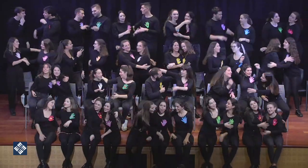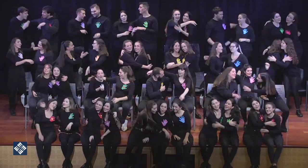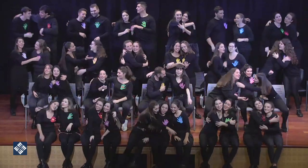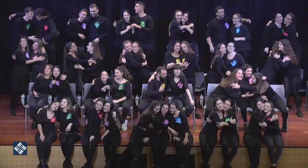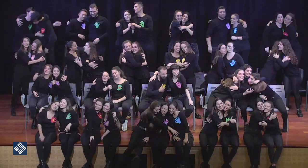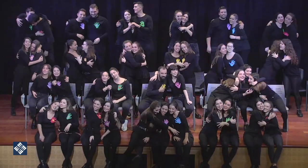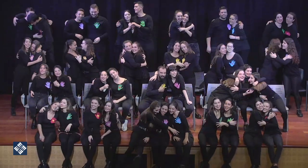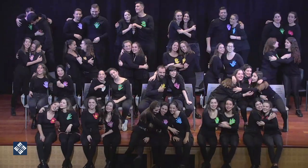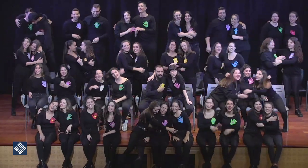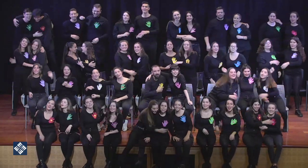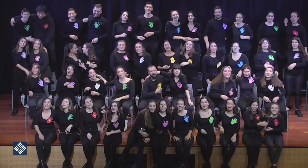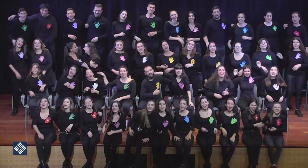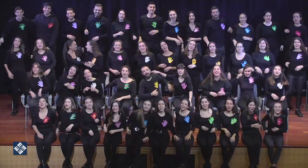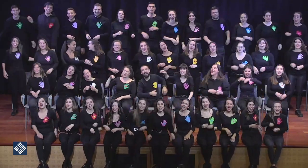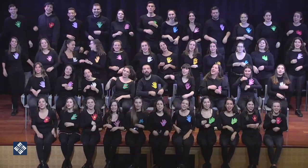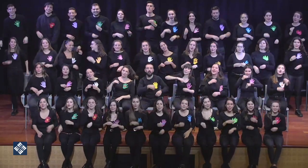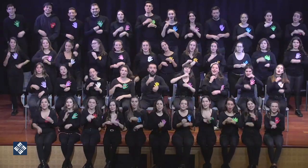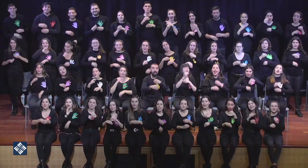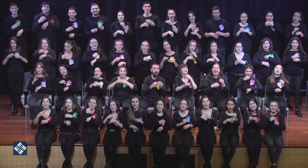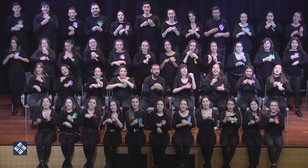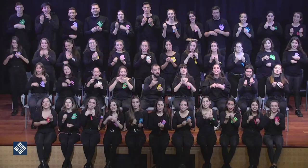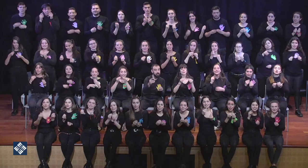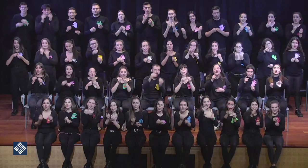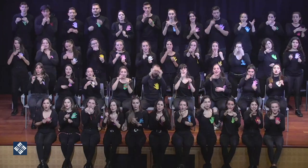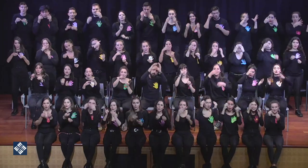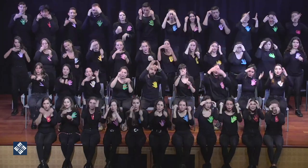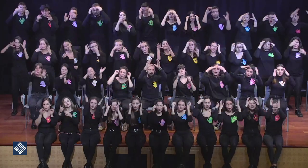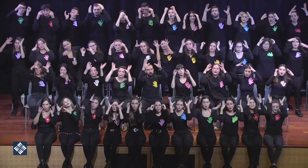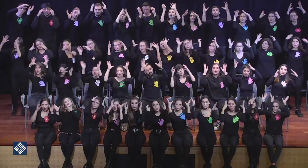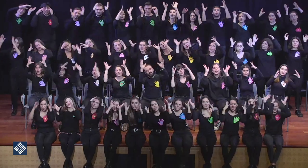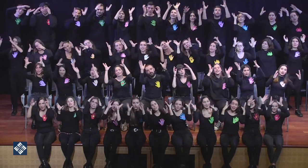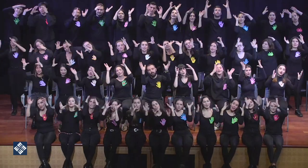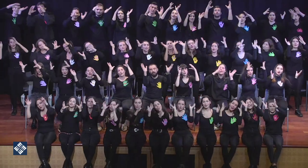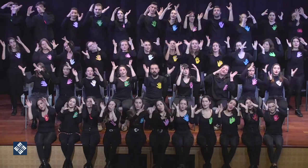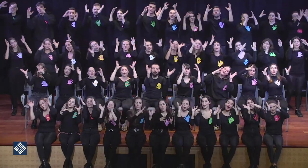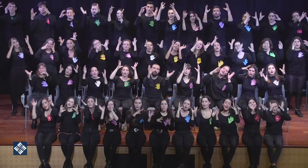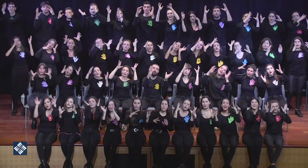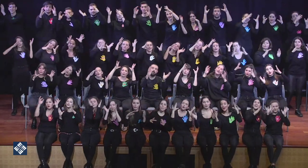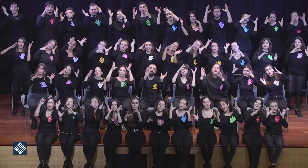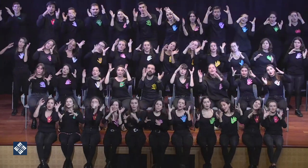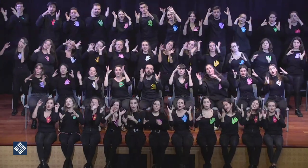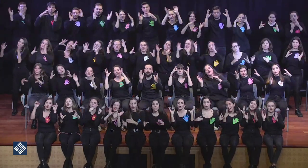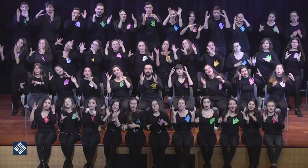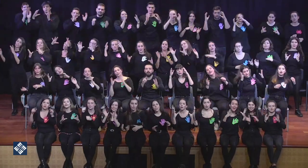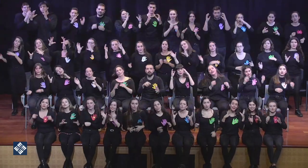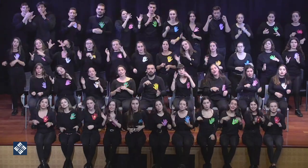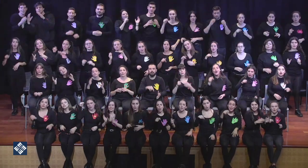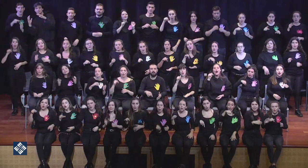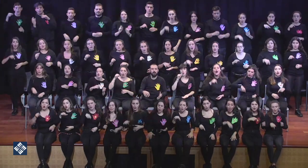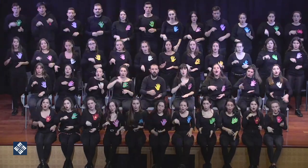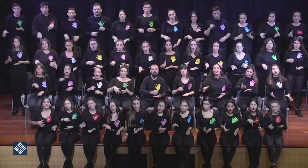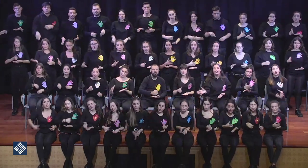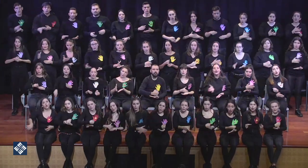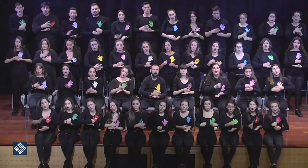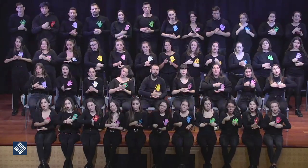y te tengo al lado, hecho con tus sueños Hoy todo ha